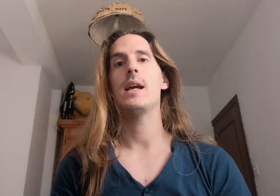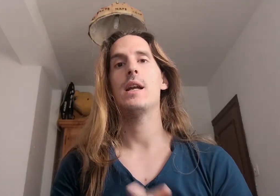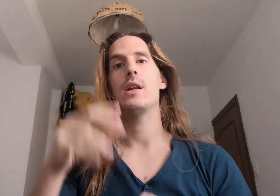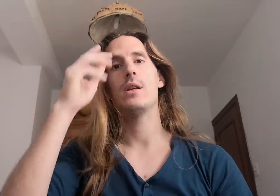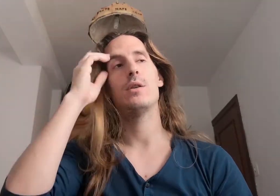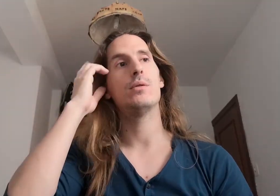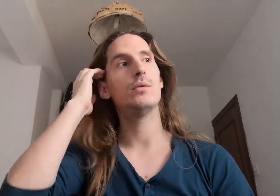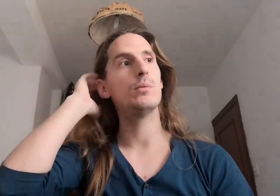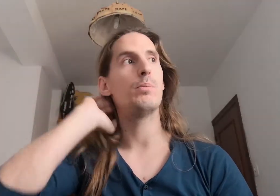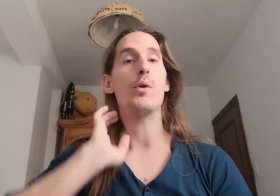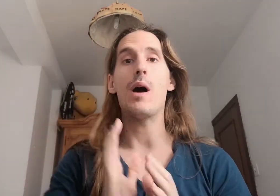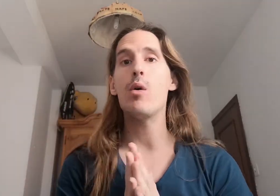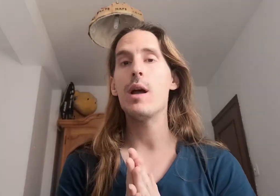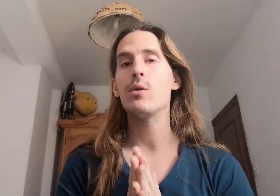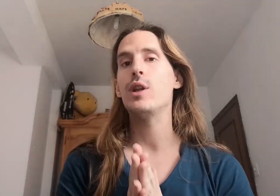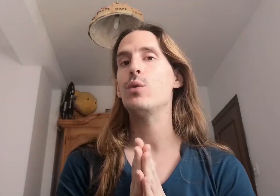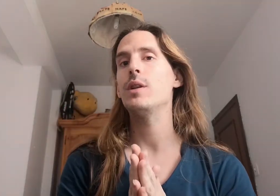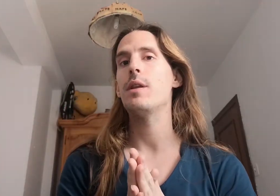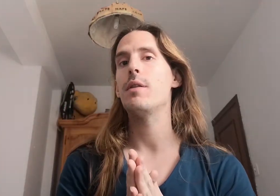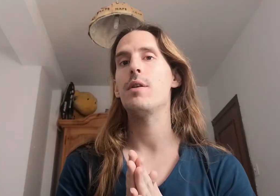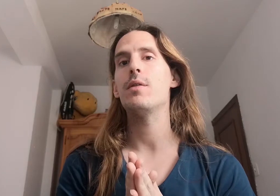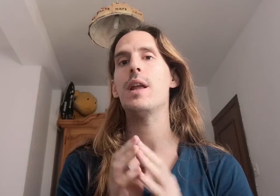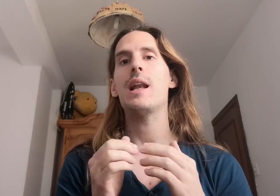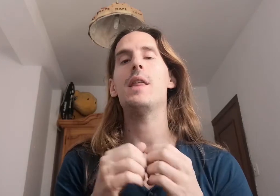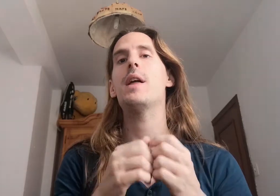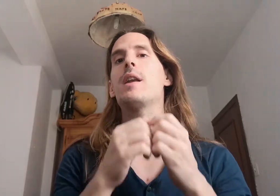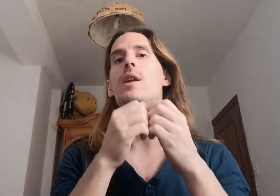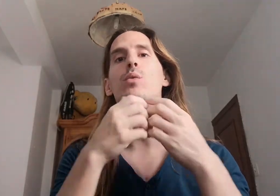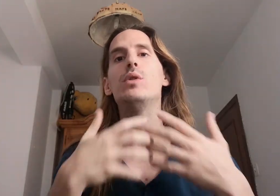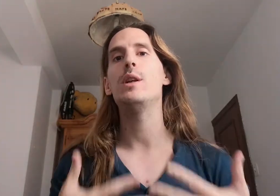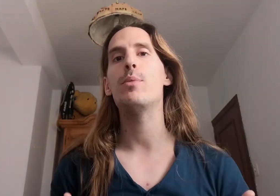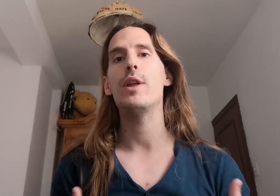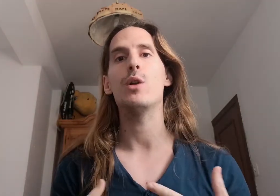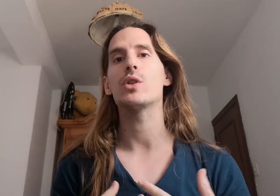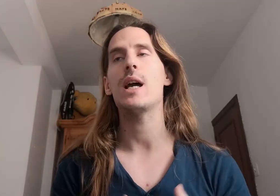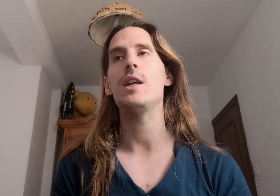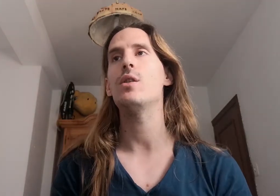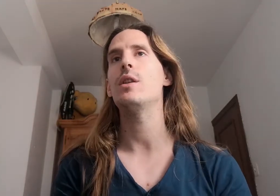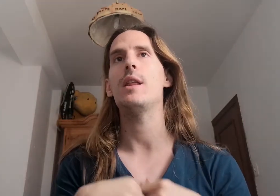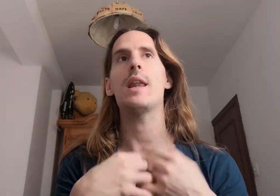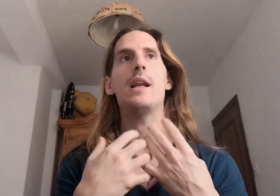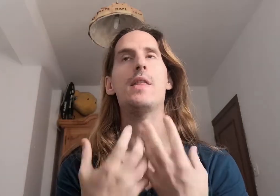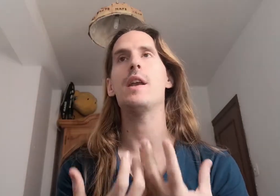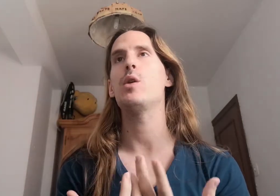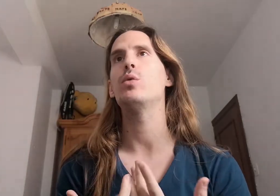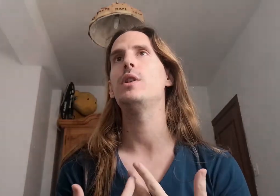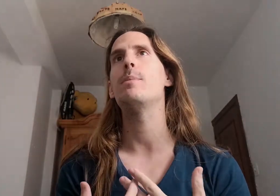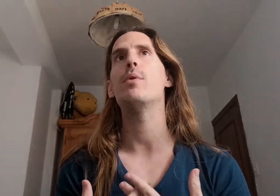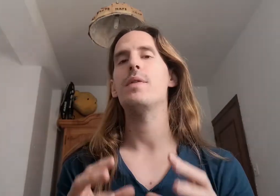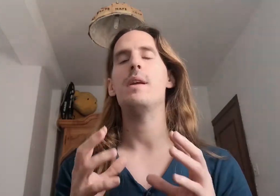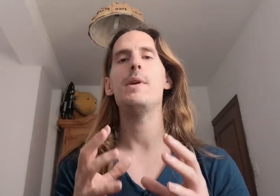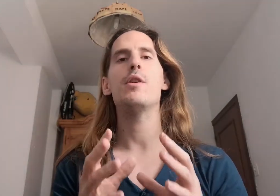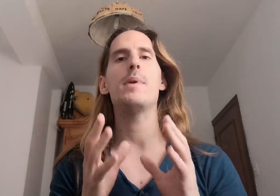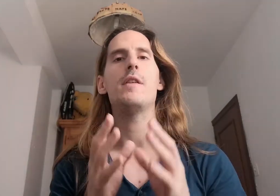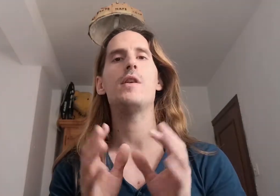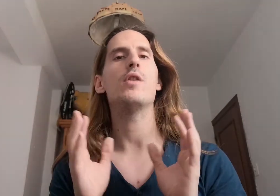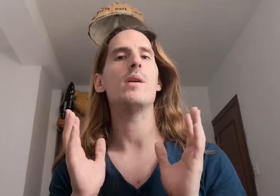por ahora no tengo intención de realizar ningún tipo de glosario ni de realizar ningún tipo de vídeo específico de